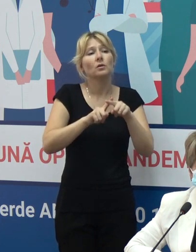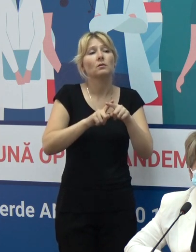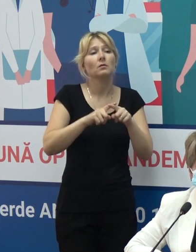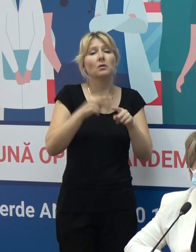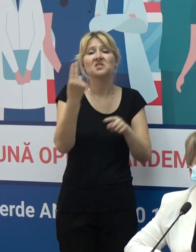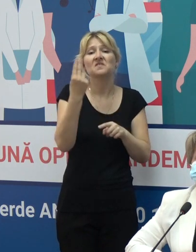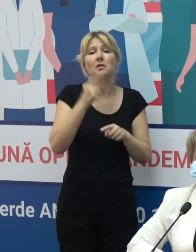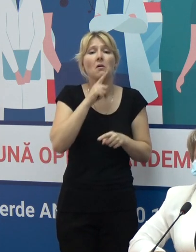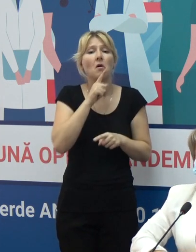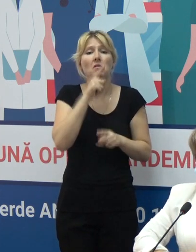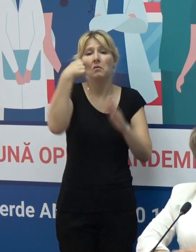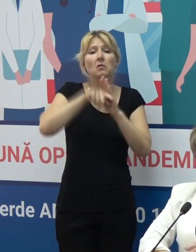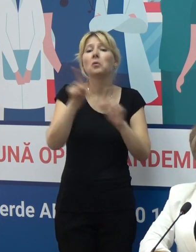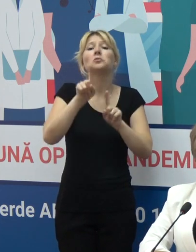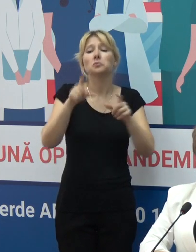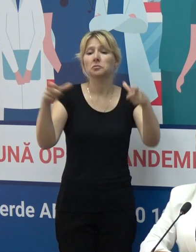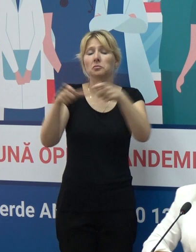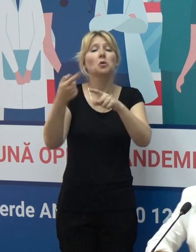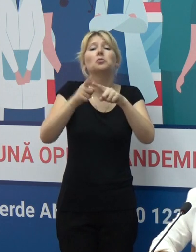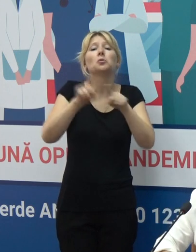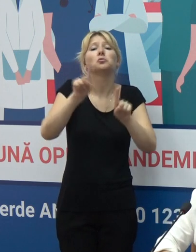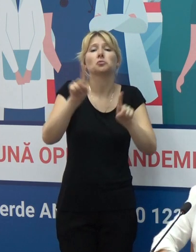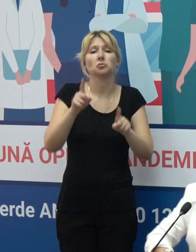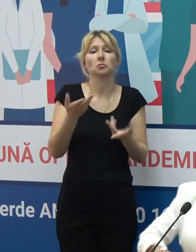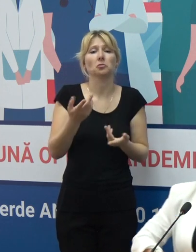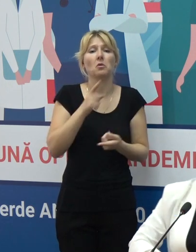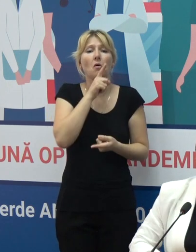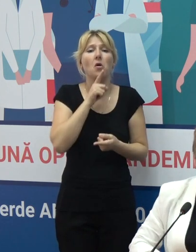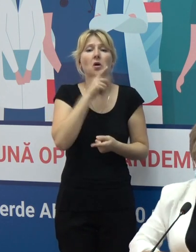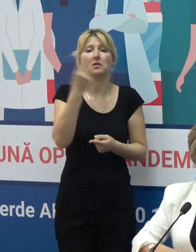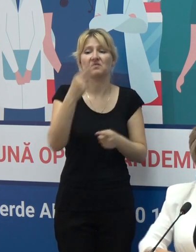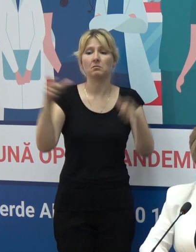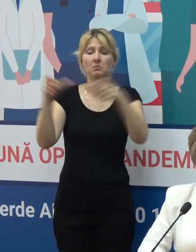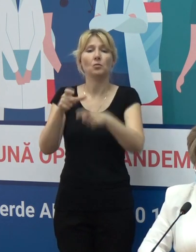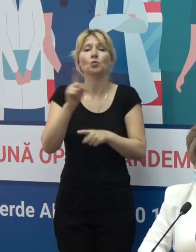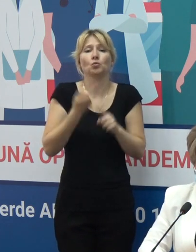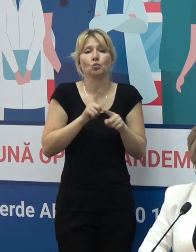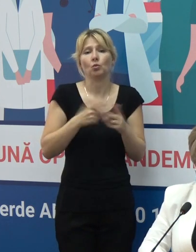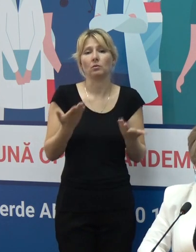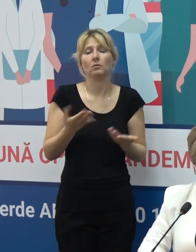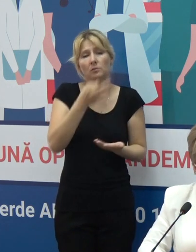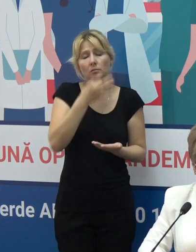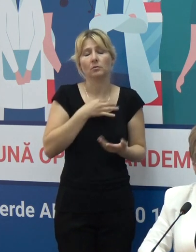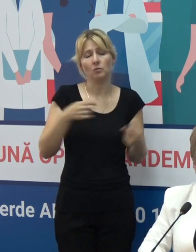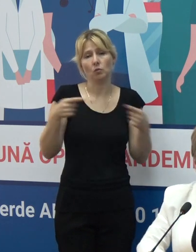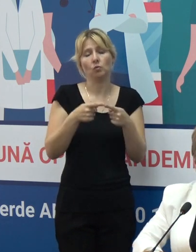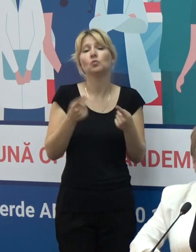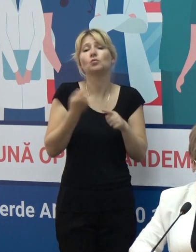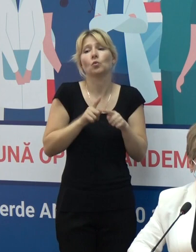portocaliu de stat? Dacă întrebi un cetățean să fie de stradă, ea nu știu. Ce e țar? Înseamnă ce măsuri?